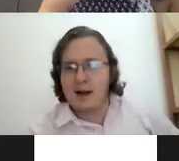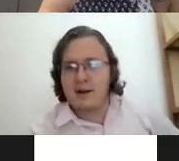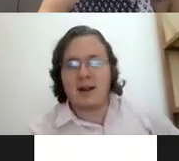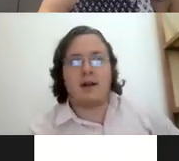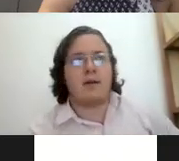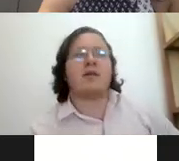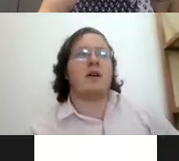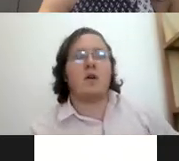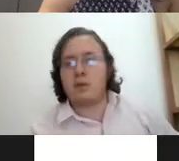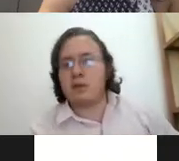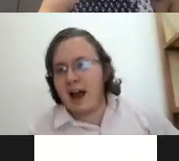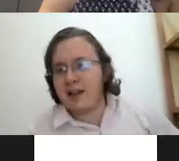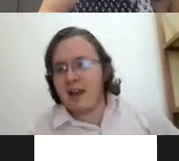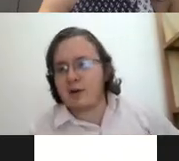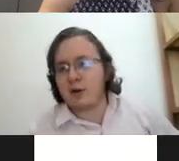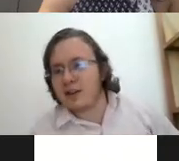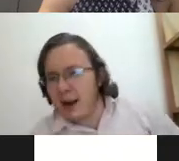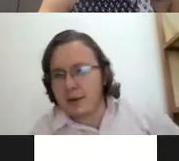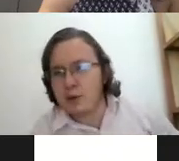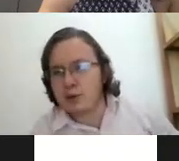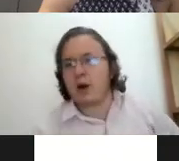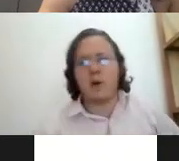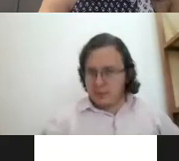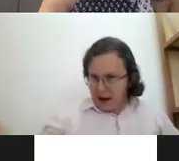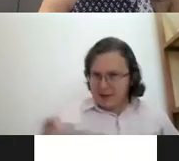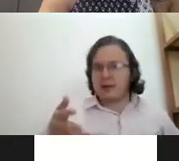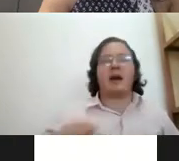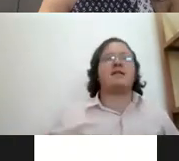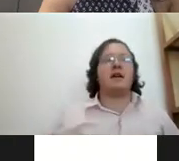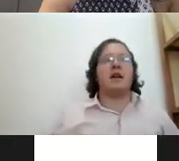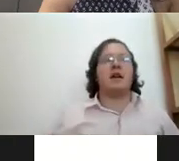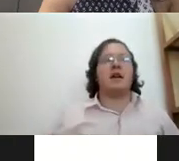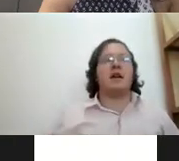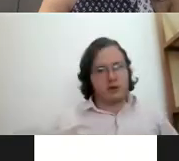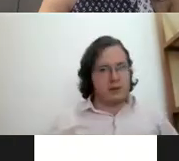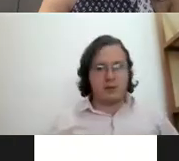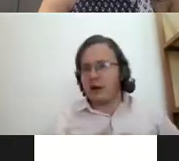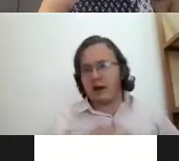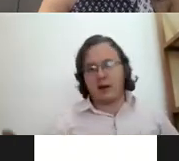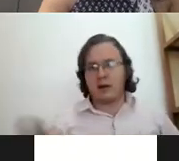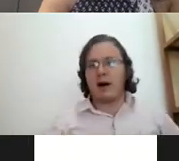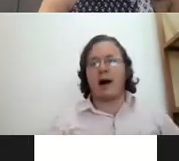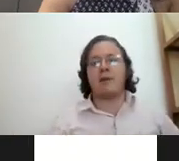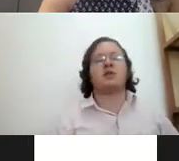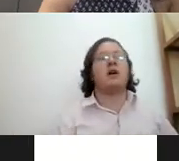decían no es que no conocemos a nadie o no nos sentíamos a gusto y digo no pues vénganse vénganse y aquí nos conocemos y aquí trabajamos